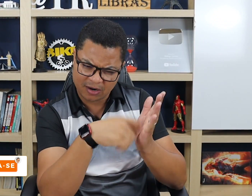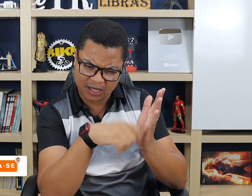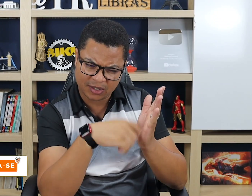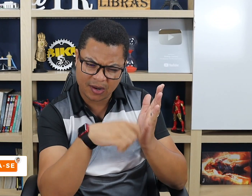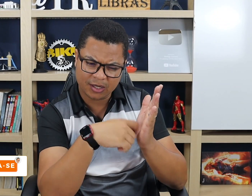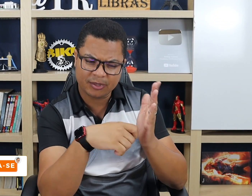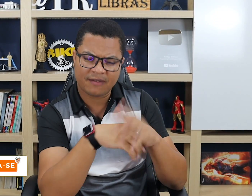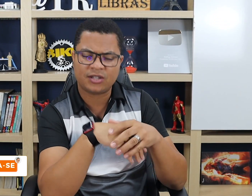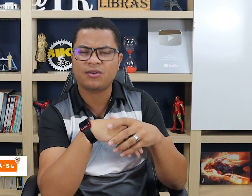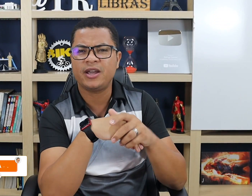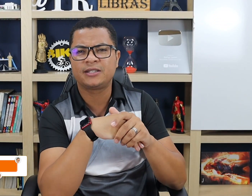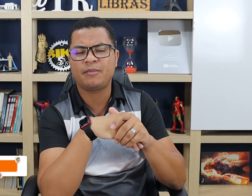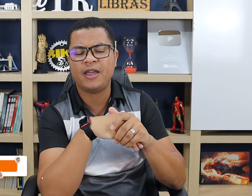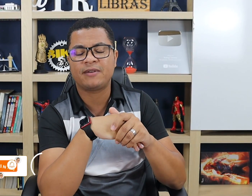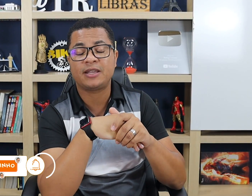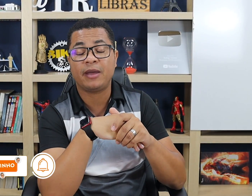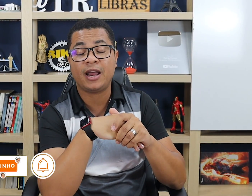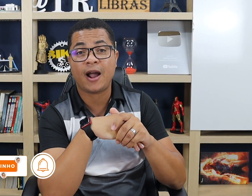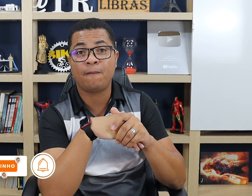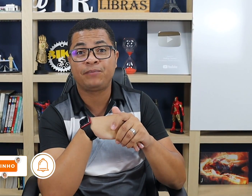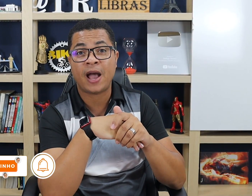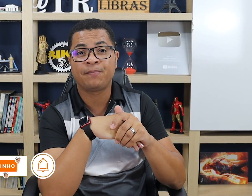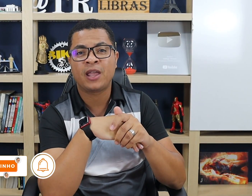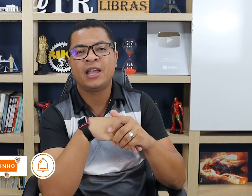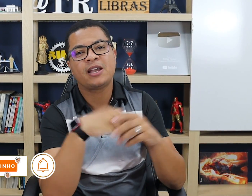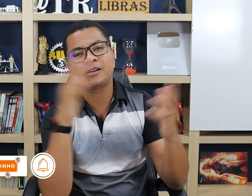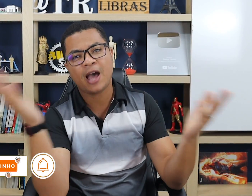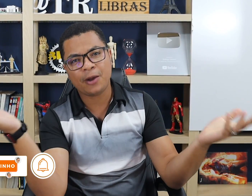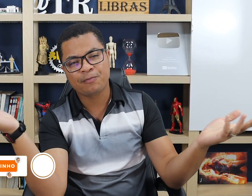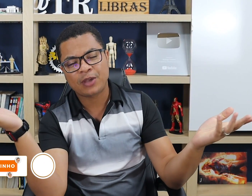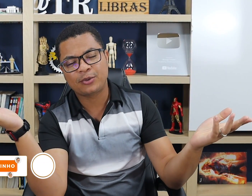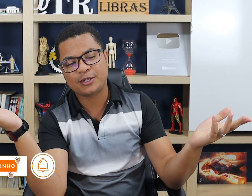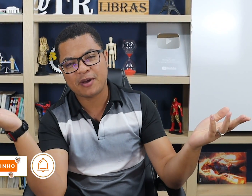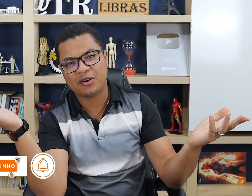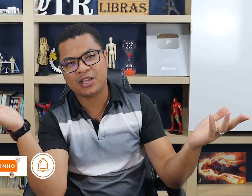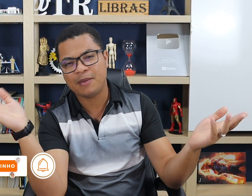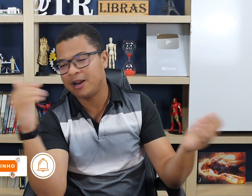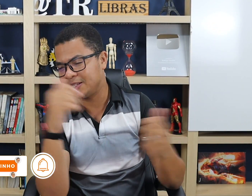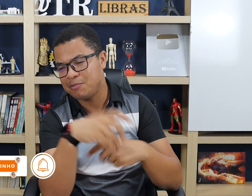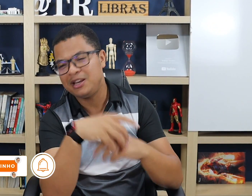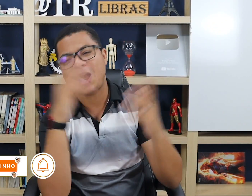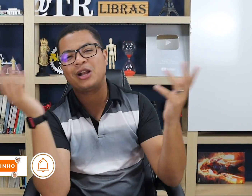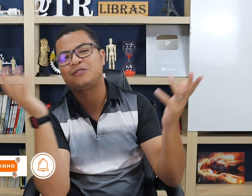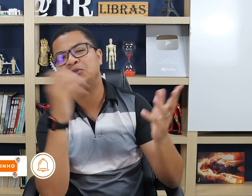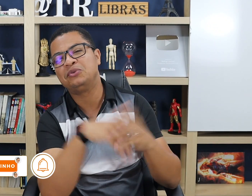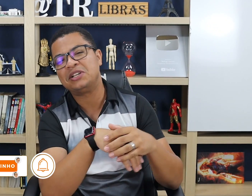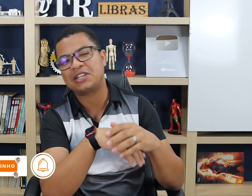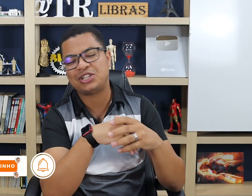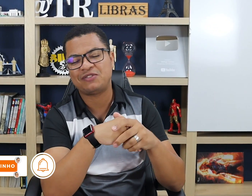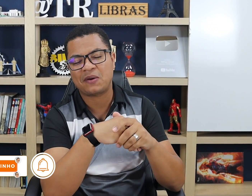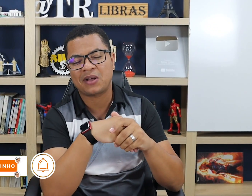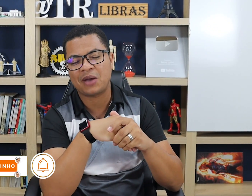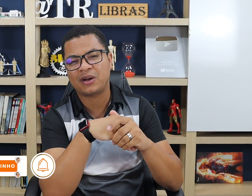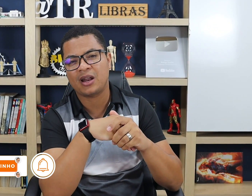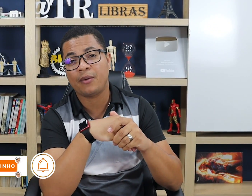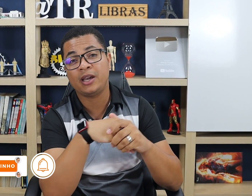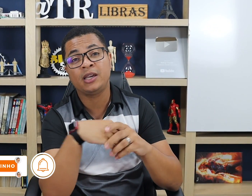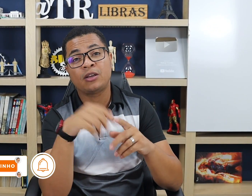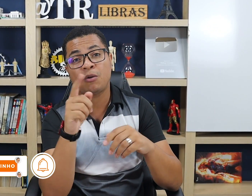anotações, observações também, vai ser bem legal, tá? E, é claro, eu tô te esperando aqui pras minhas aulas futuras que a gente vai colocar no canal aí. Então, não